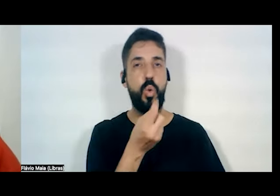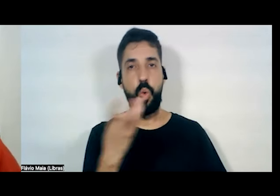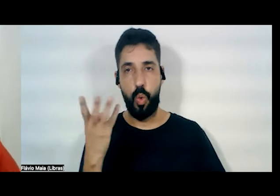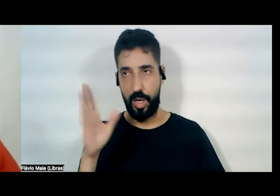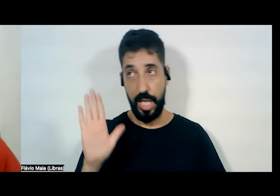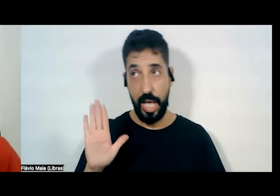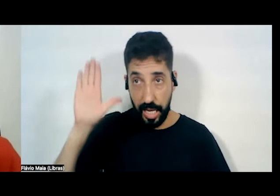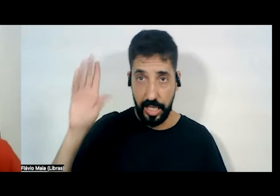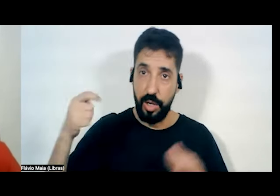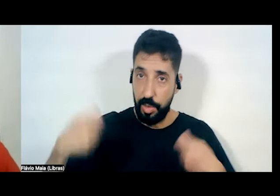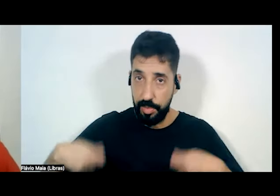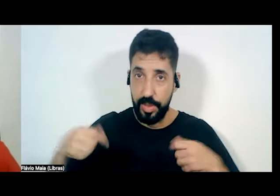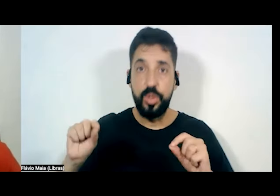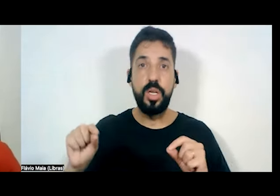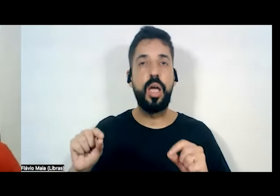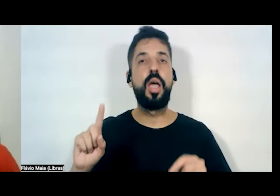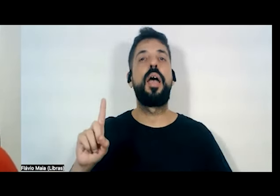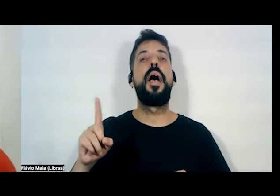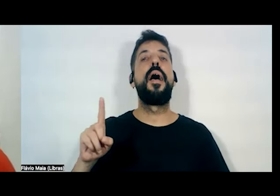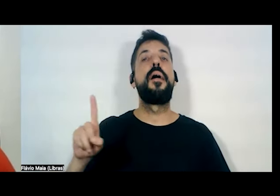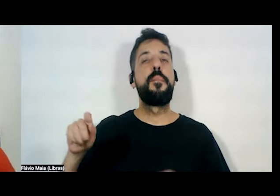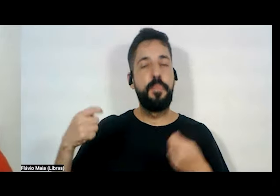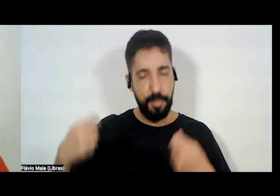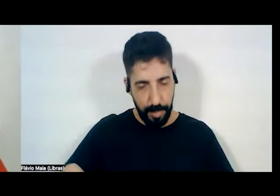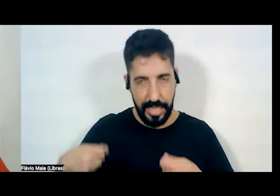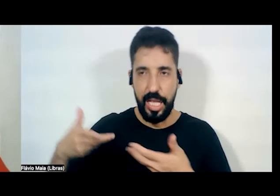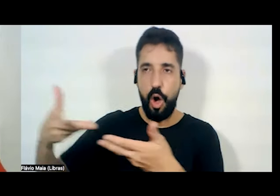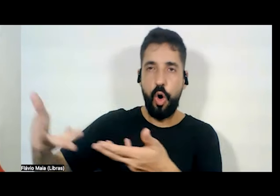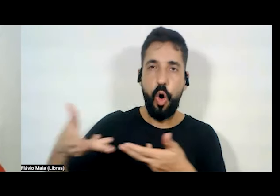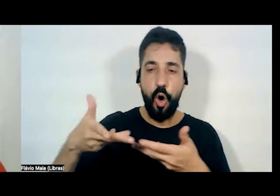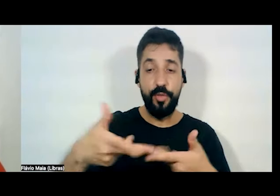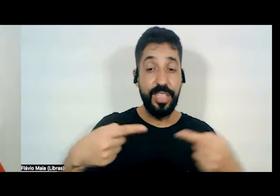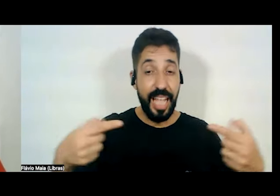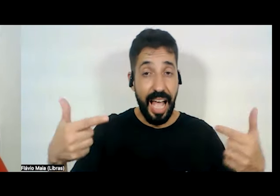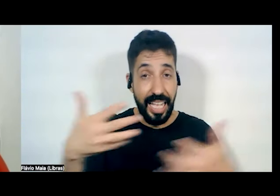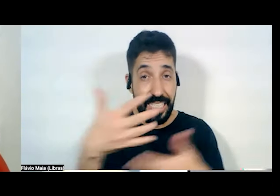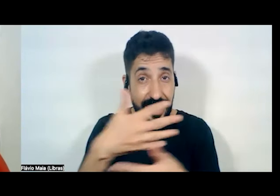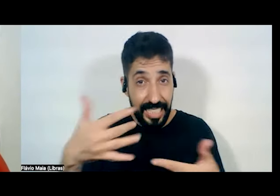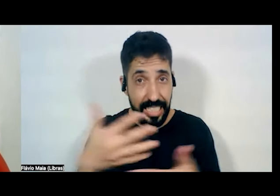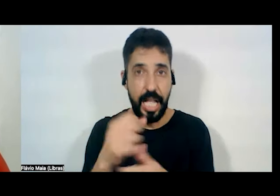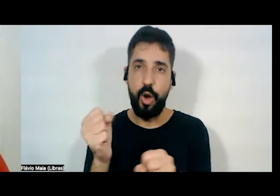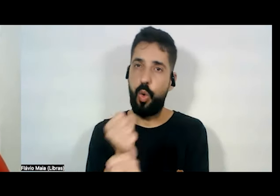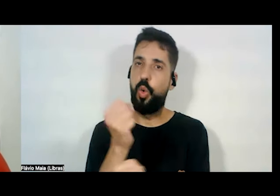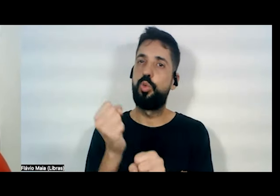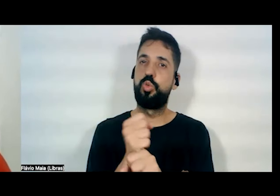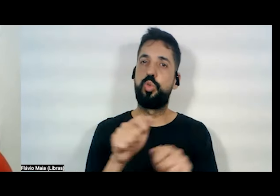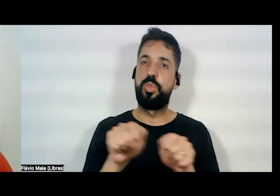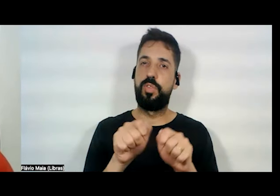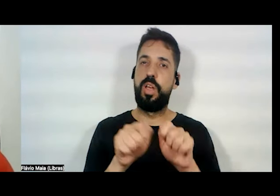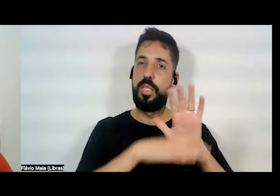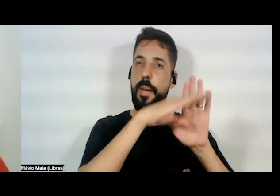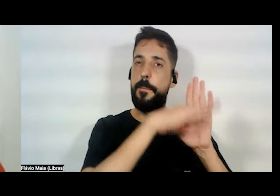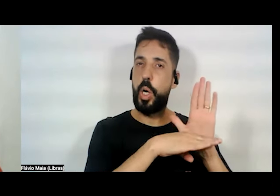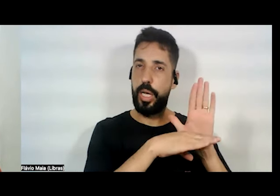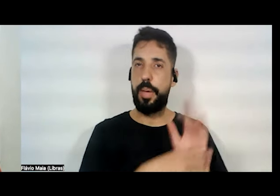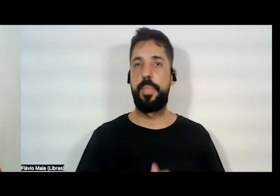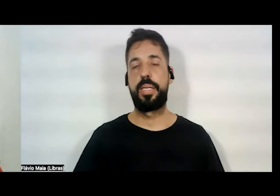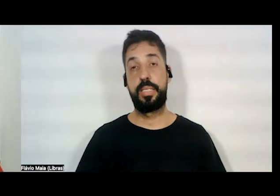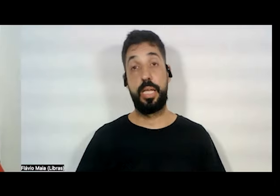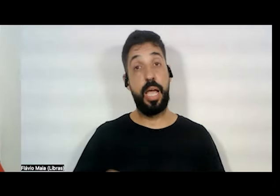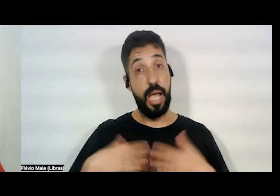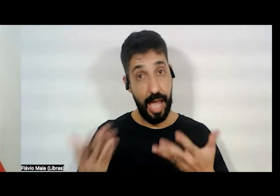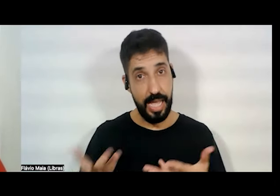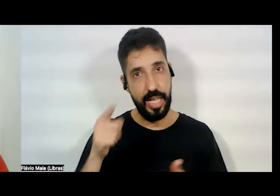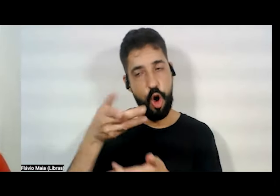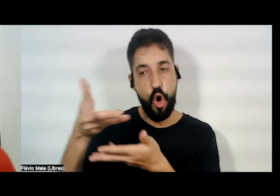vamos convidar a cidade a construir o programa. Ao convidar a cidade para construir o